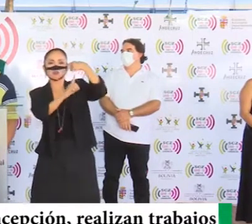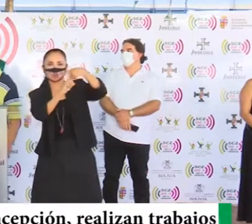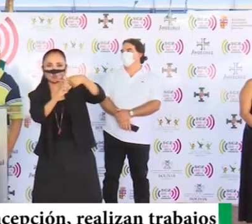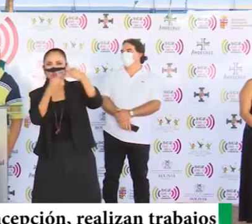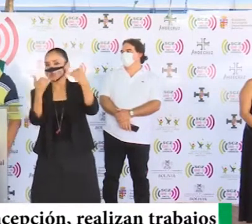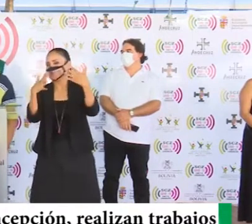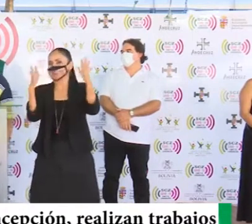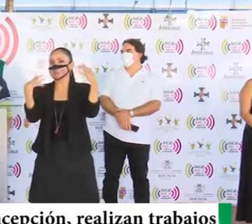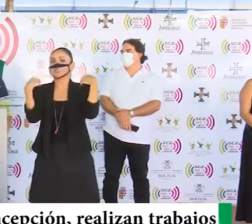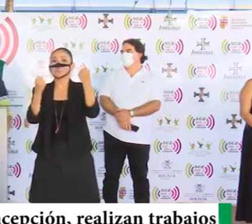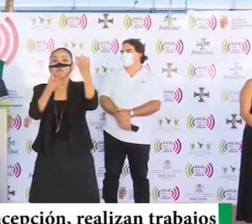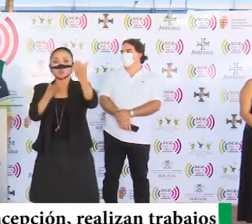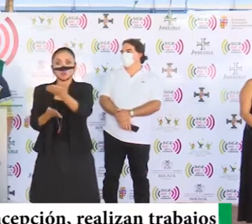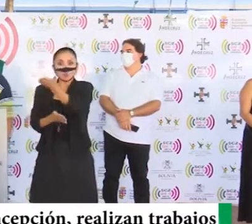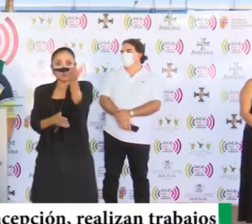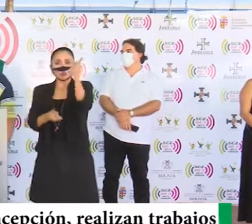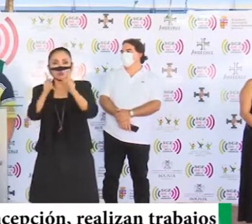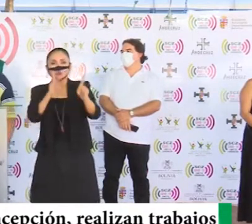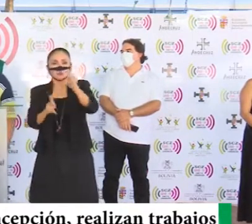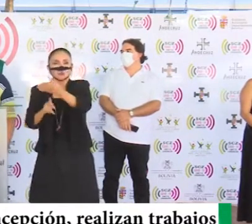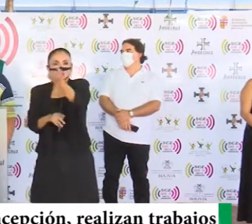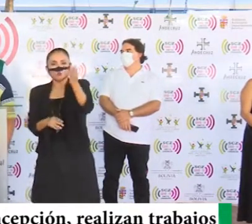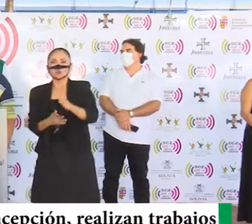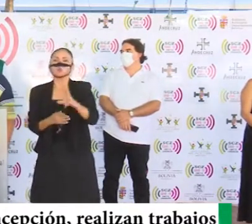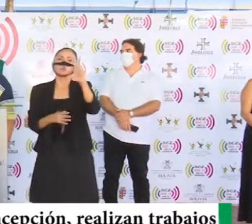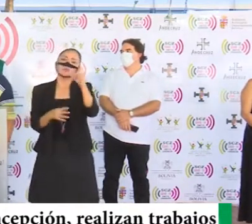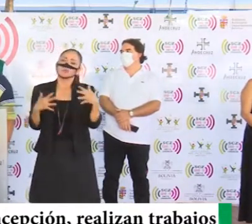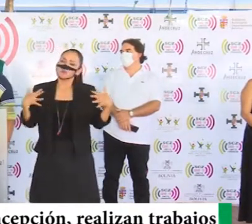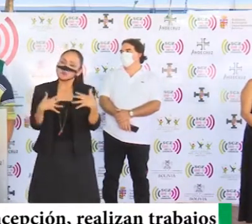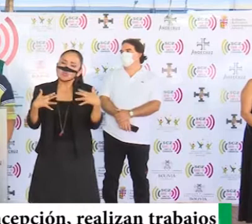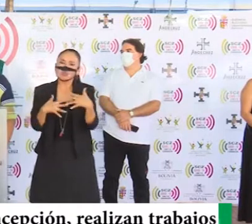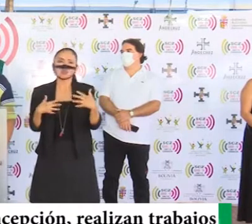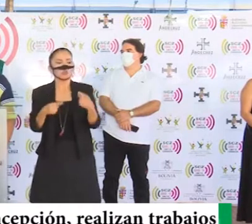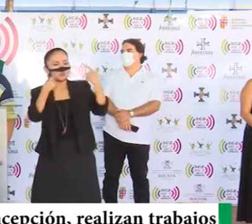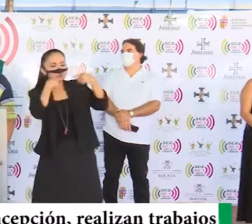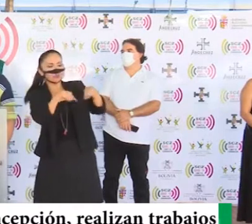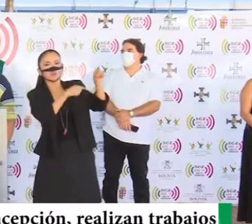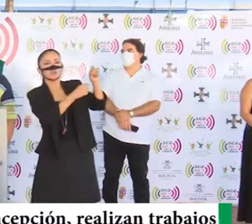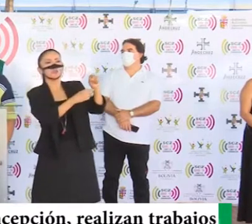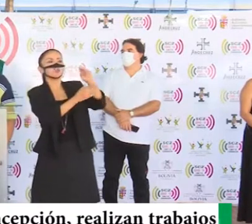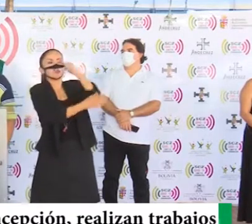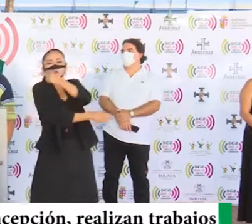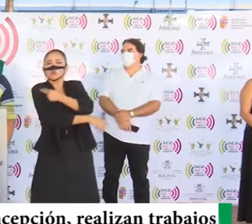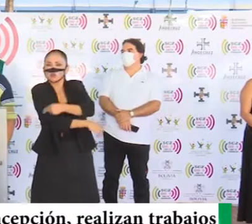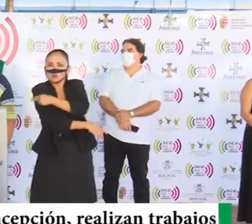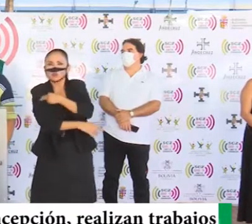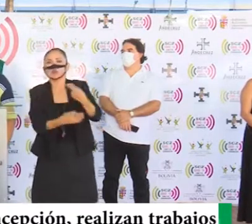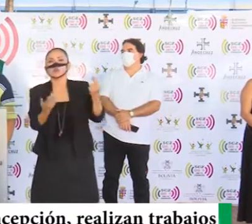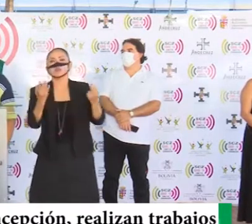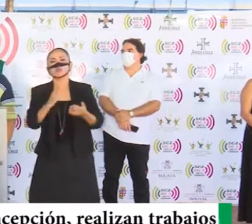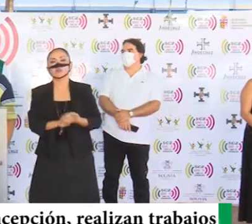y invitar a toda la gente, que no tenga miedo de ir a los hospitales